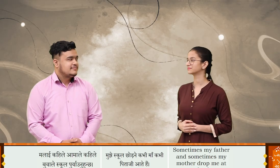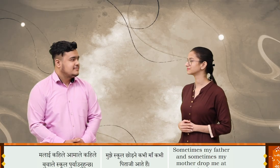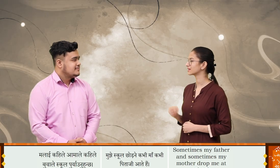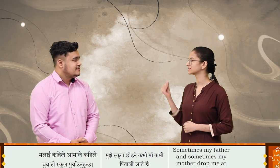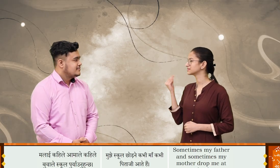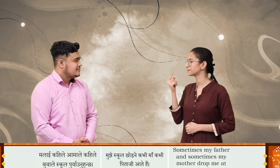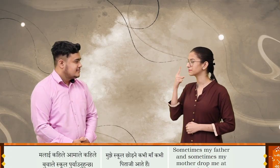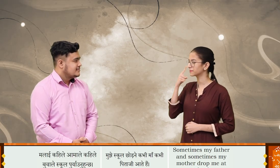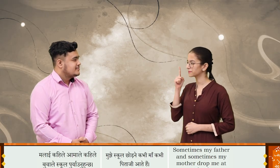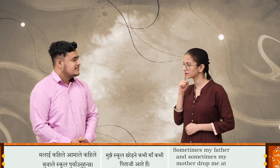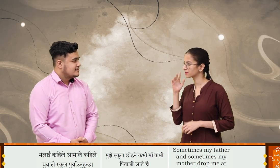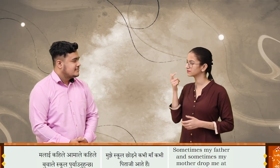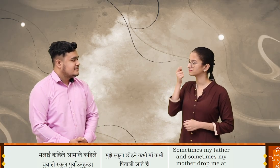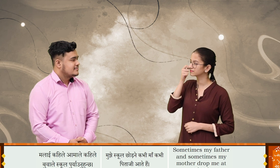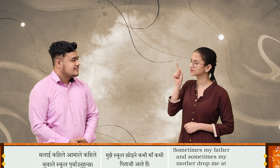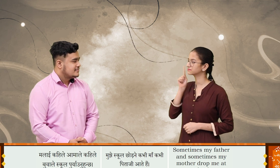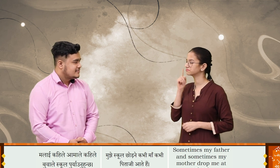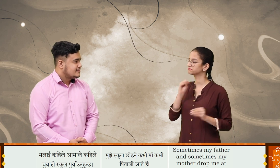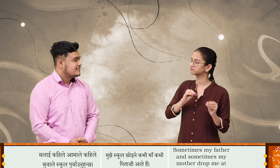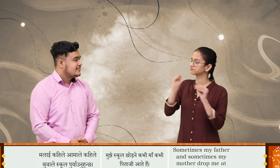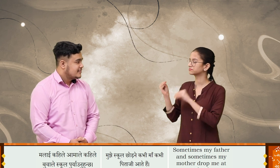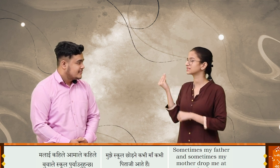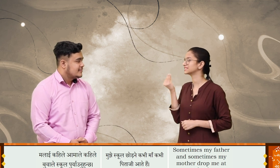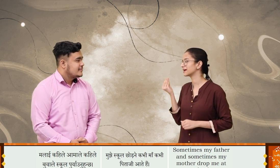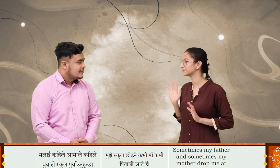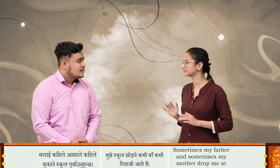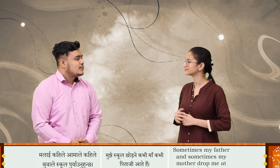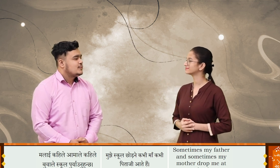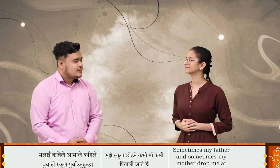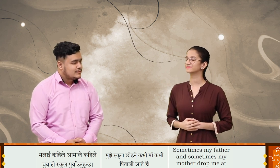मलाई कहिले आमा ले, कहिले बुवा ले इसकुल पुरी आउनू हुँचा?